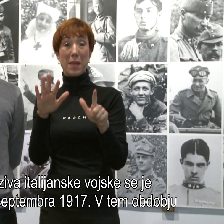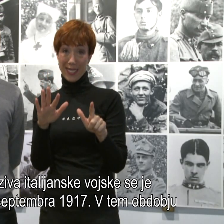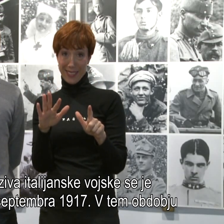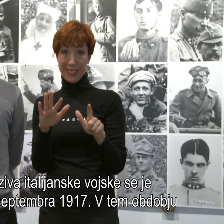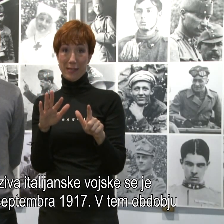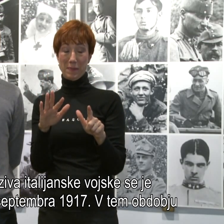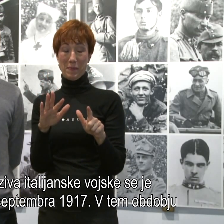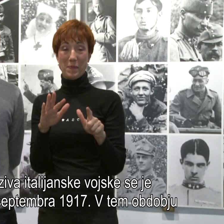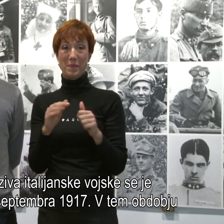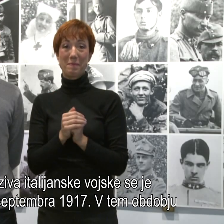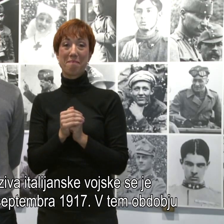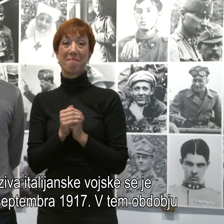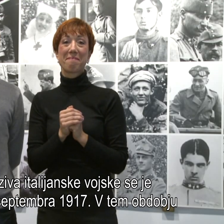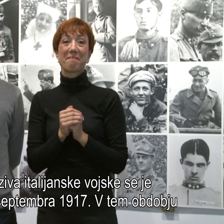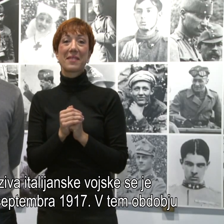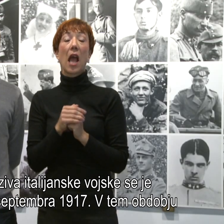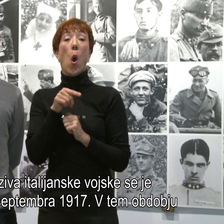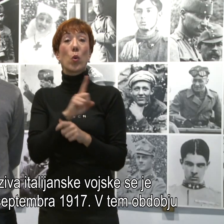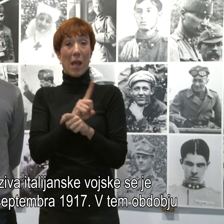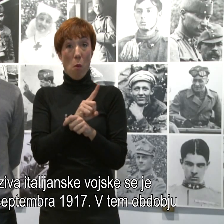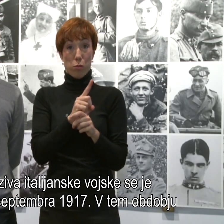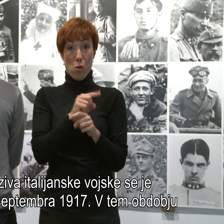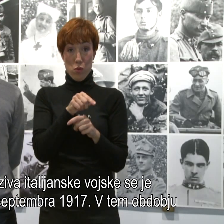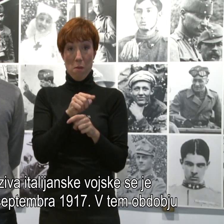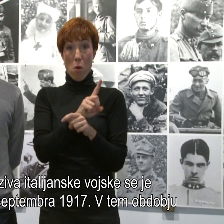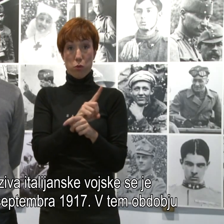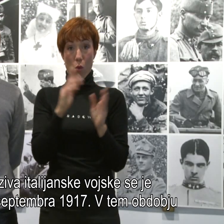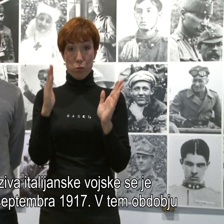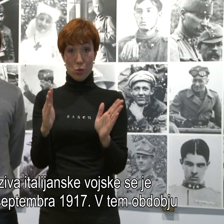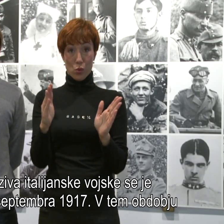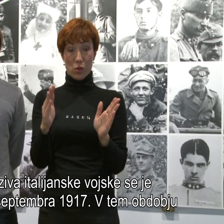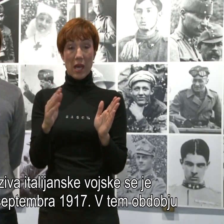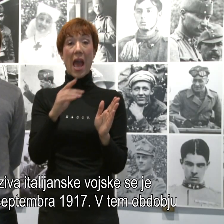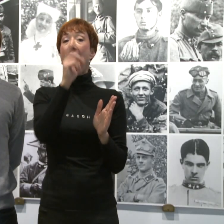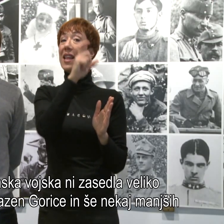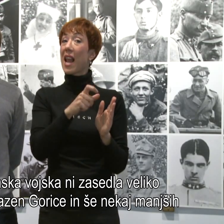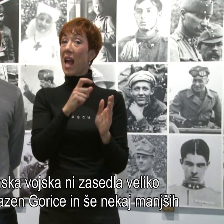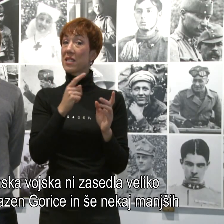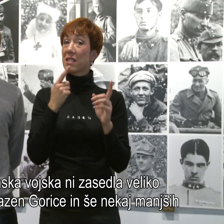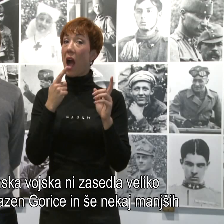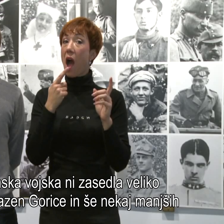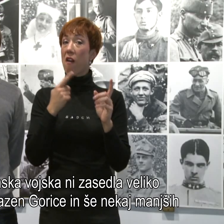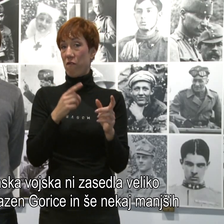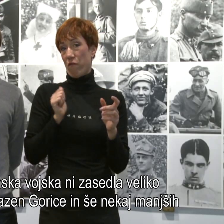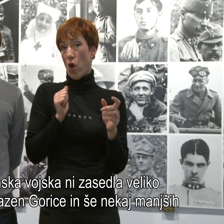V tem obdobju italijanska vojska ni zasedla veliko zemlja,